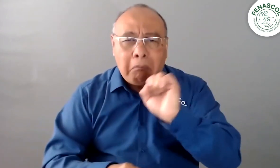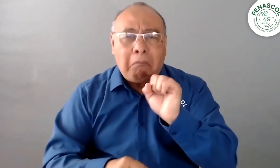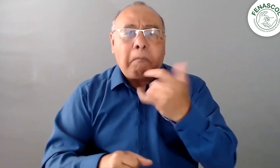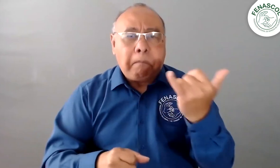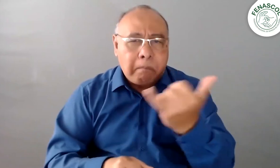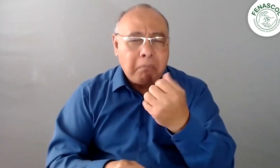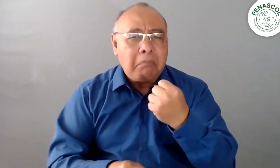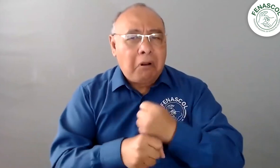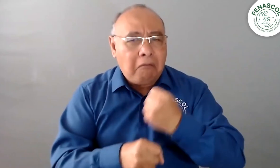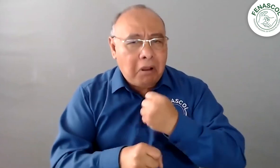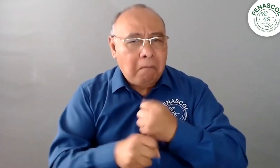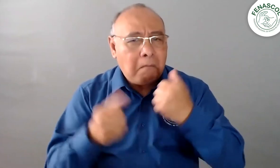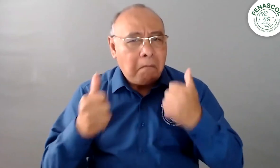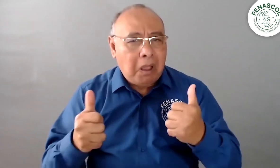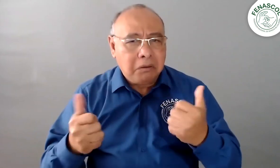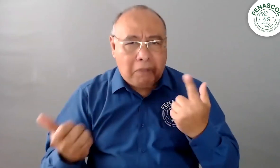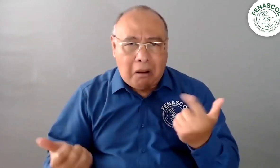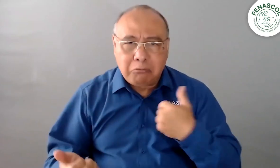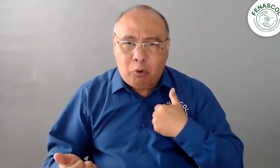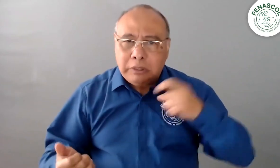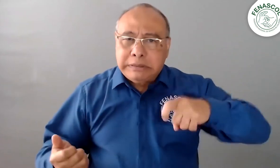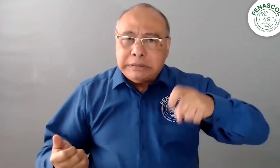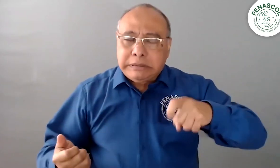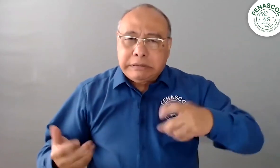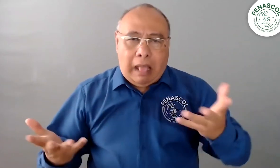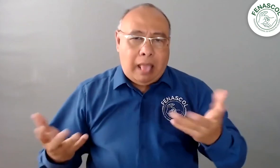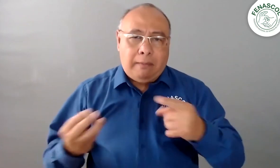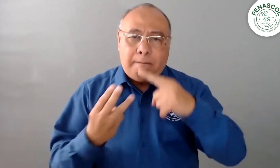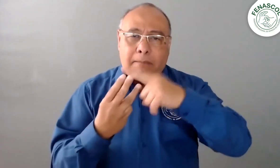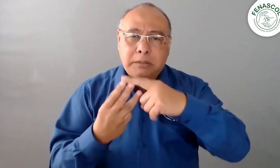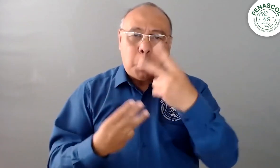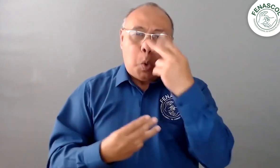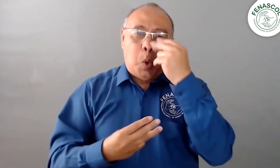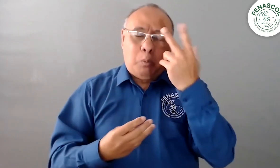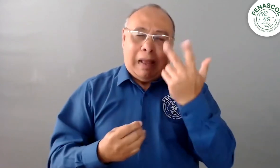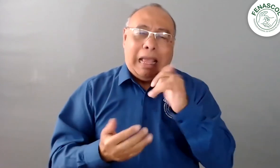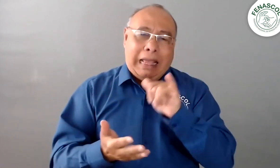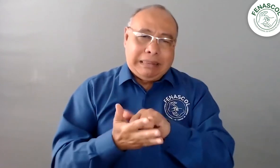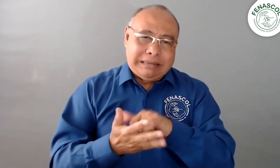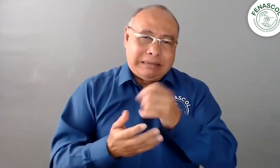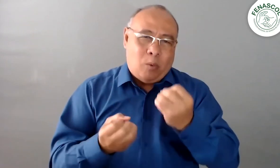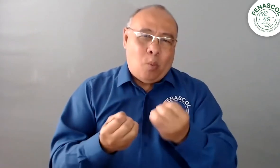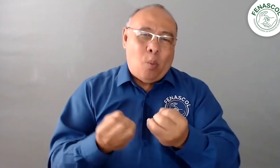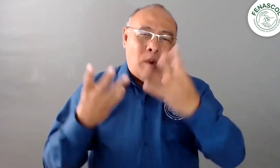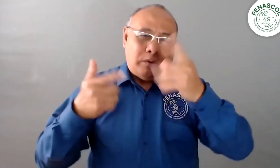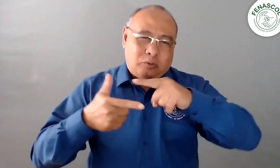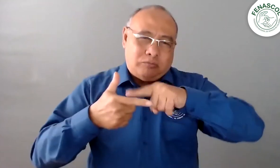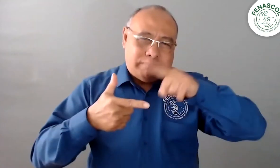conduciendo pero sin licencia. Y así podremos evidenciar ante el Ministerio las consecuencias